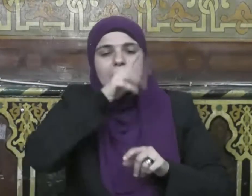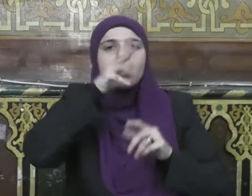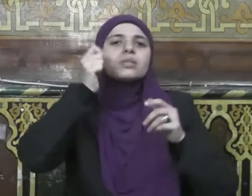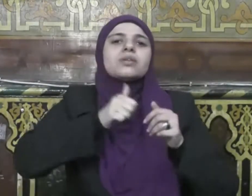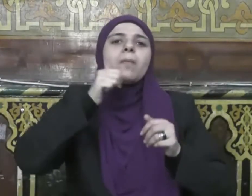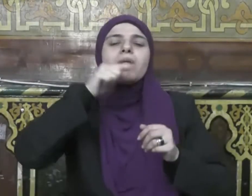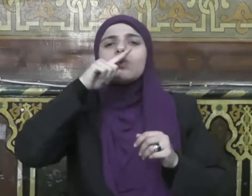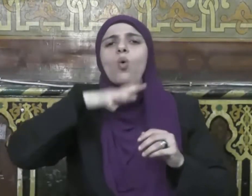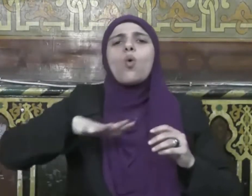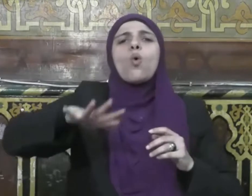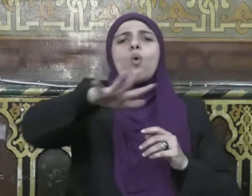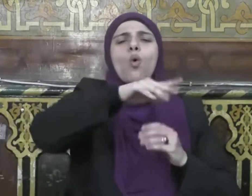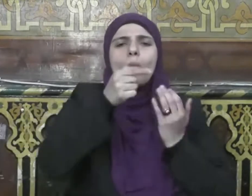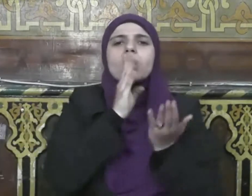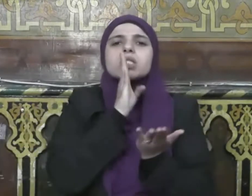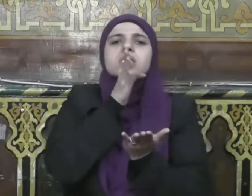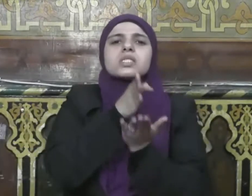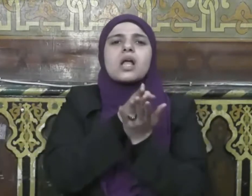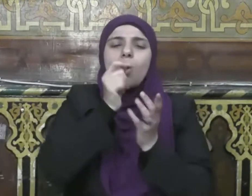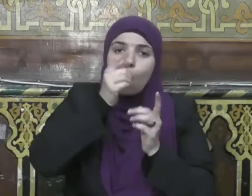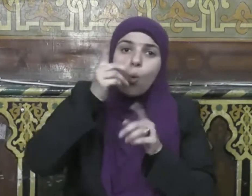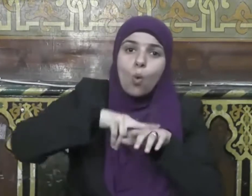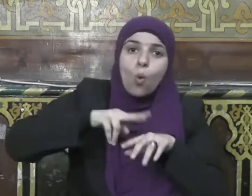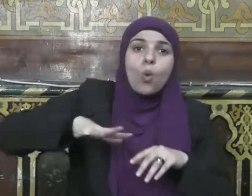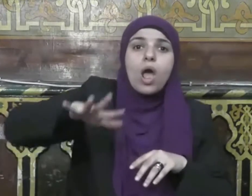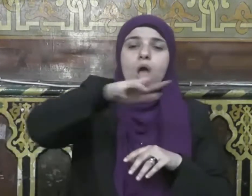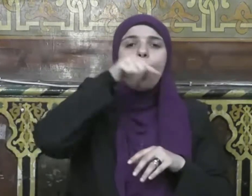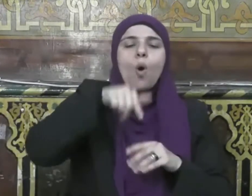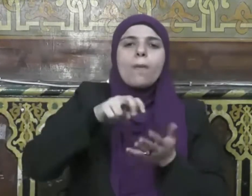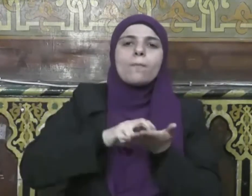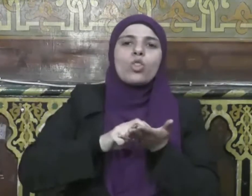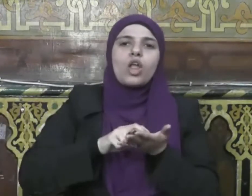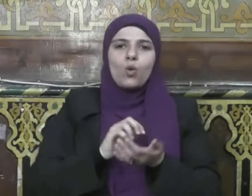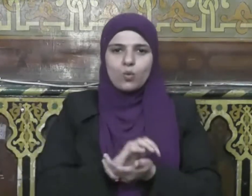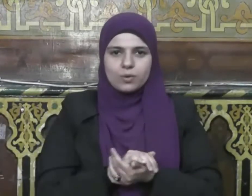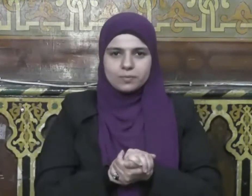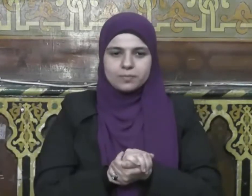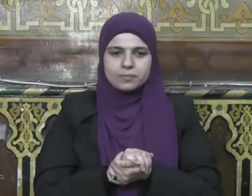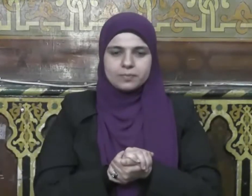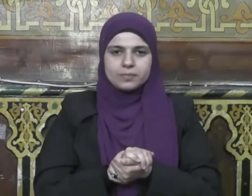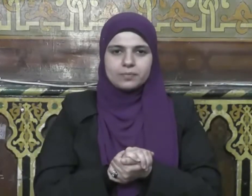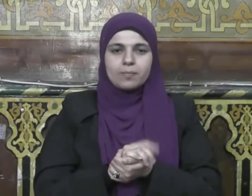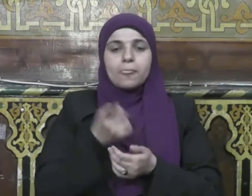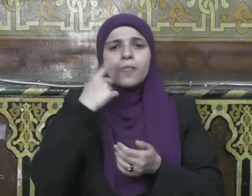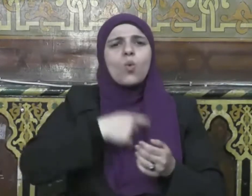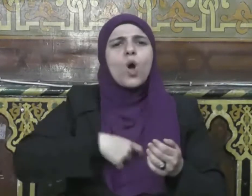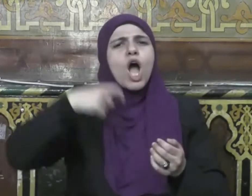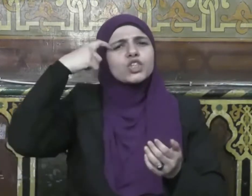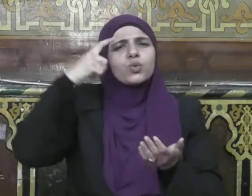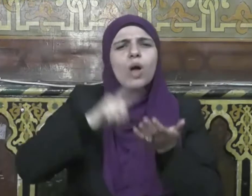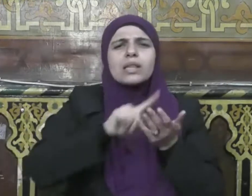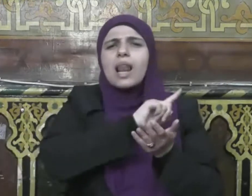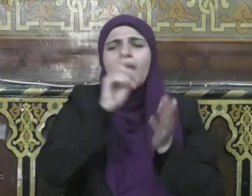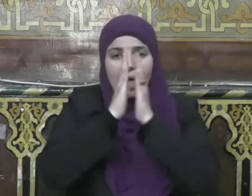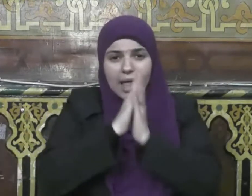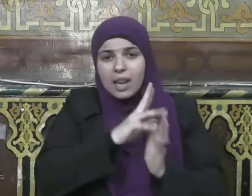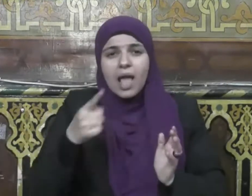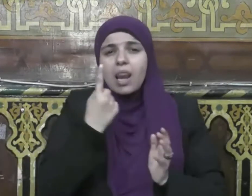وأشهد أن لا إله إلا الله وحده لا شريك له وأشهد أن سيدنا